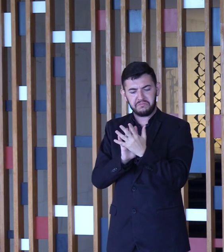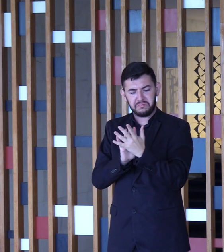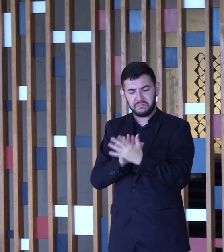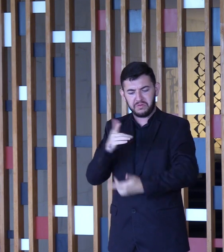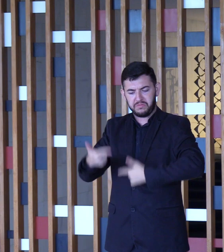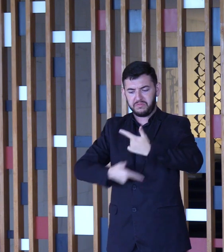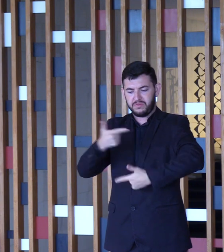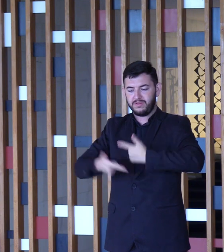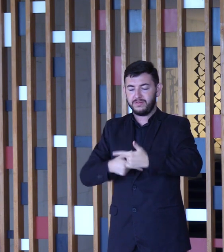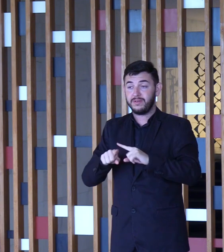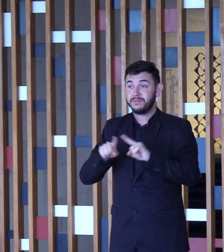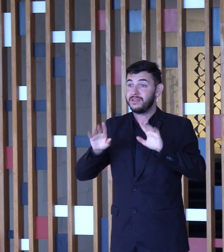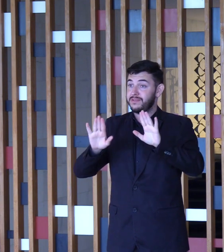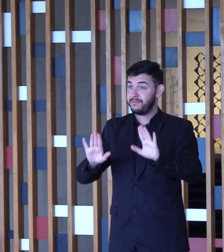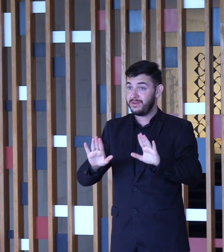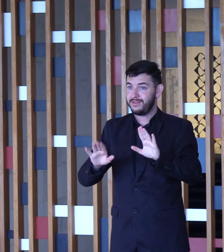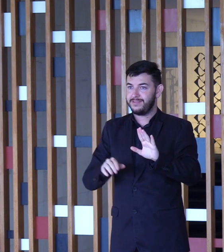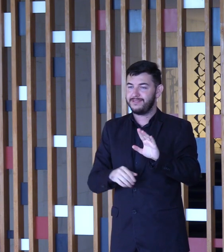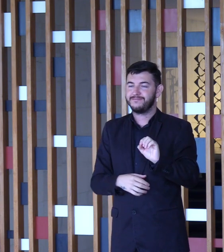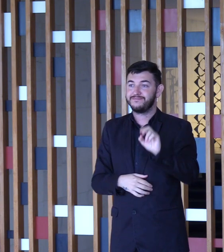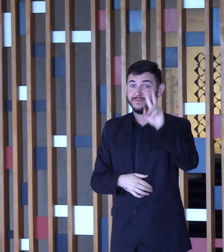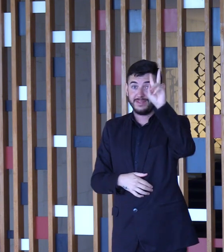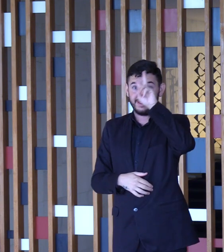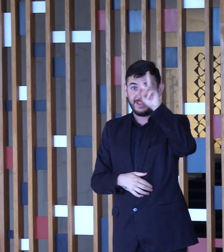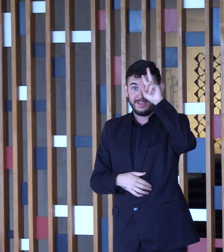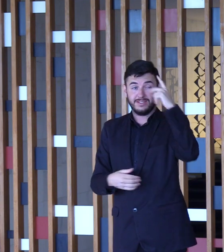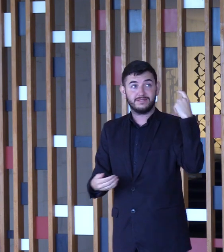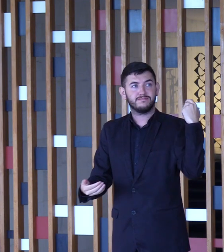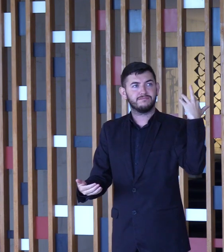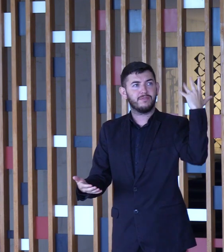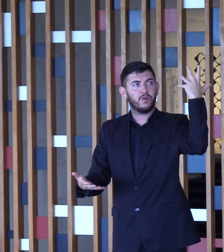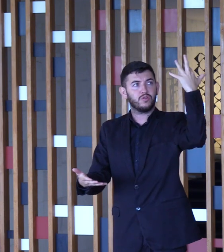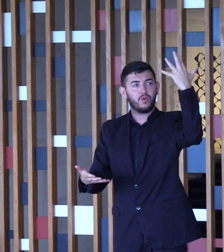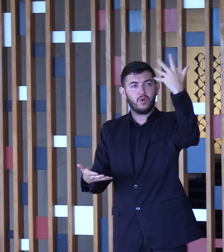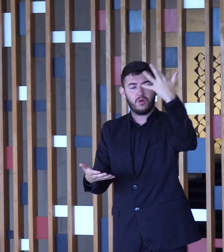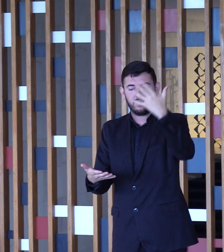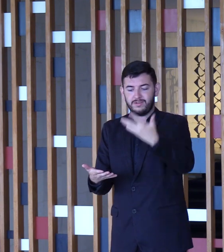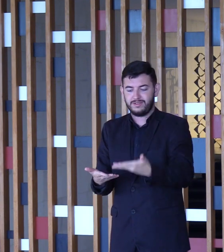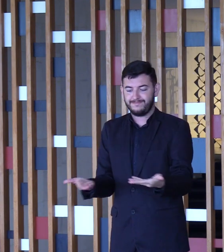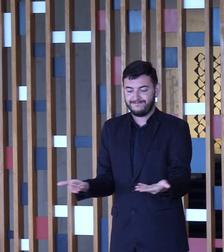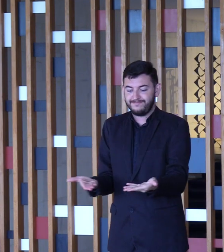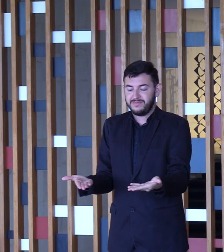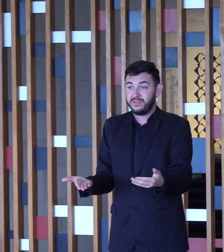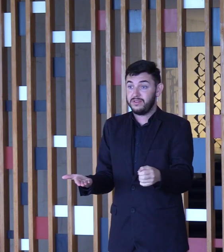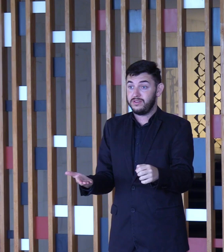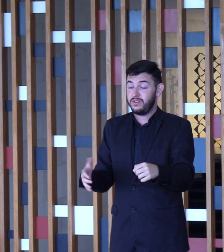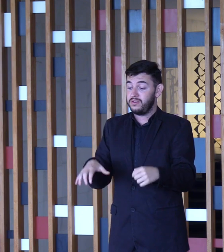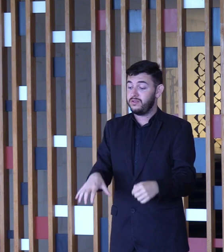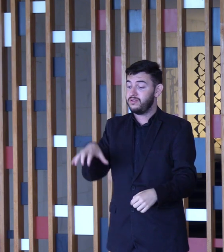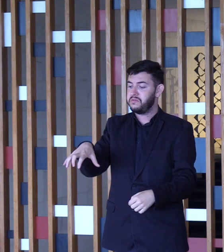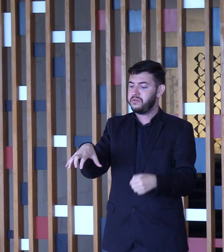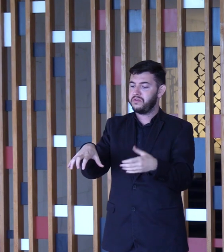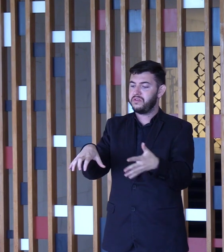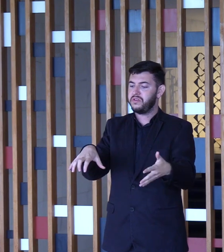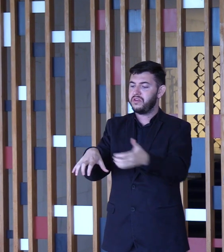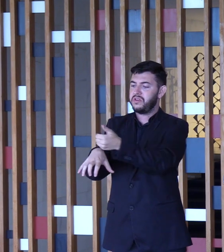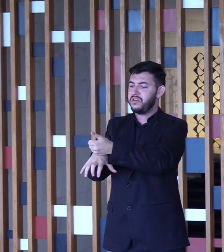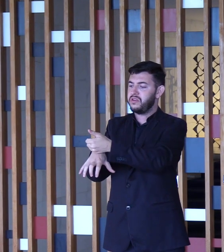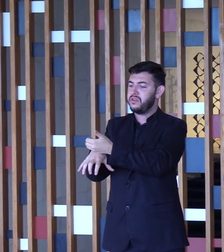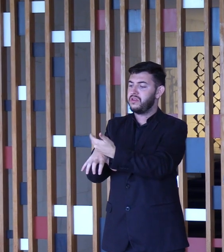Ao longo de sua história, o Palácio Itamaraty, ícone principal do complexo, foi